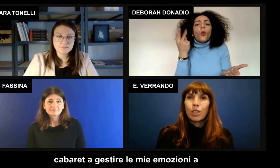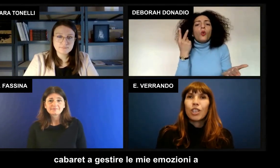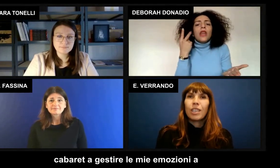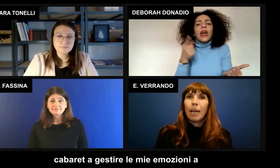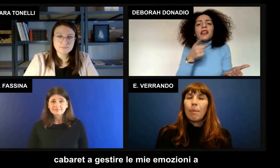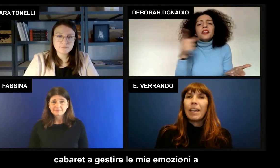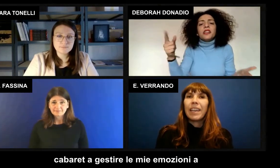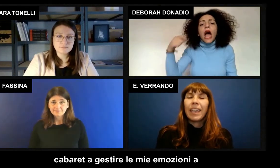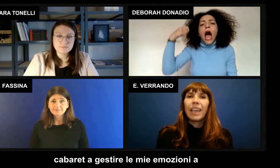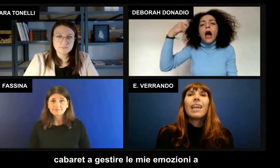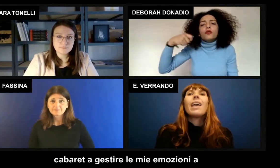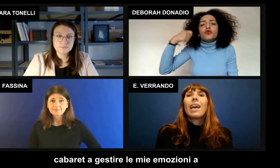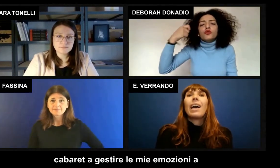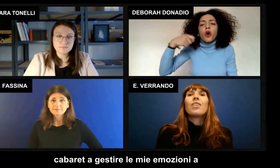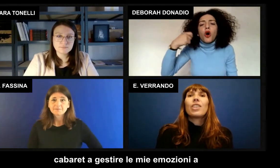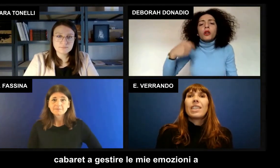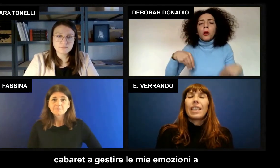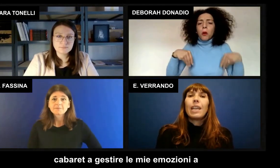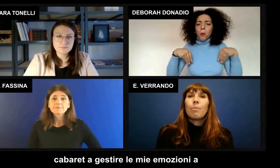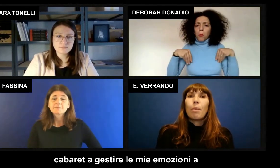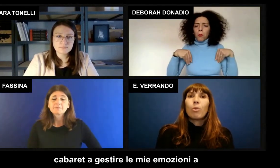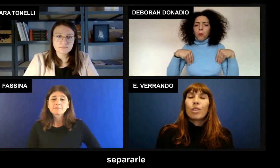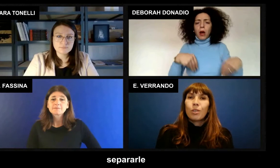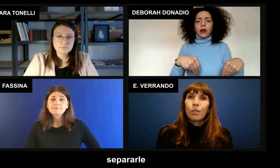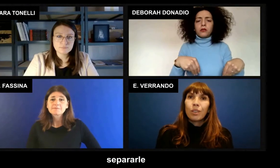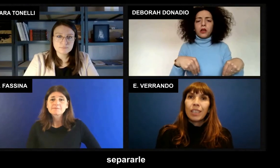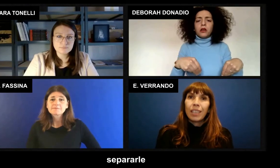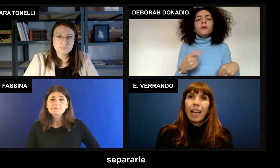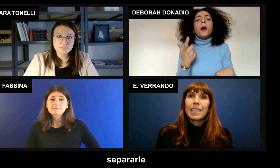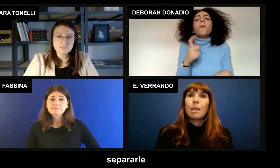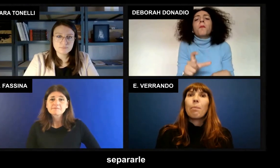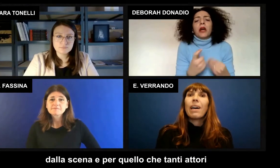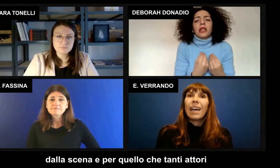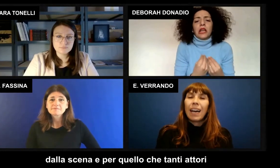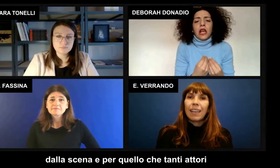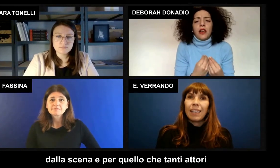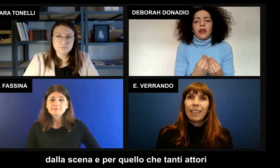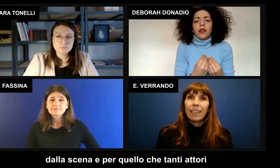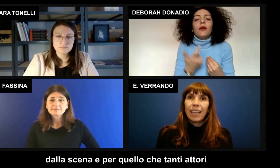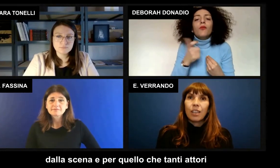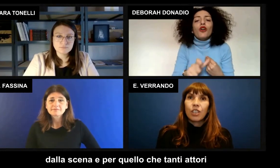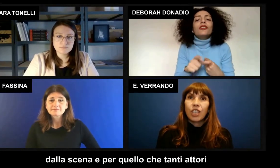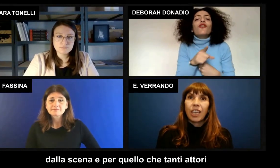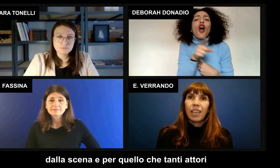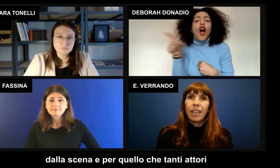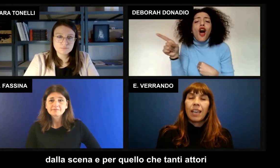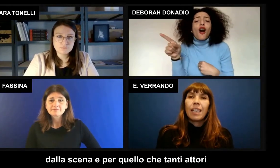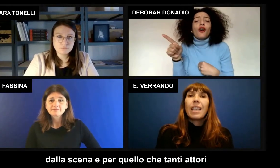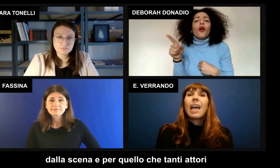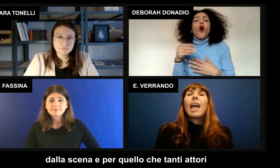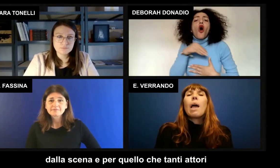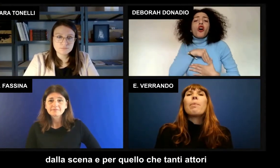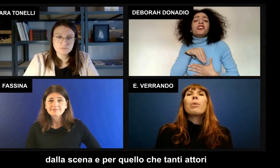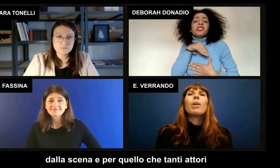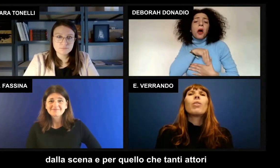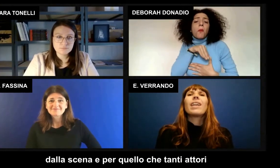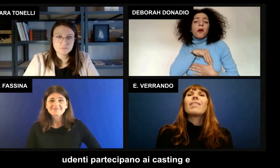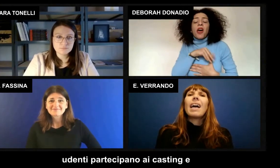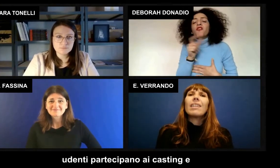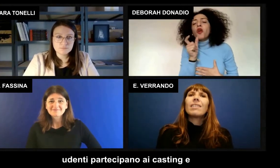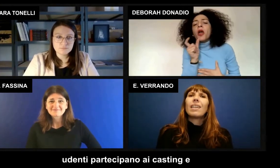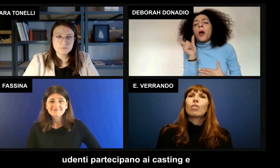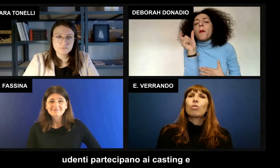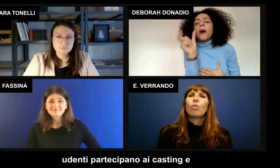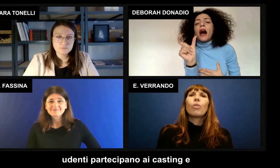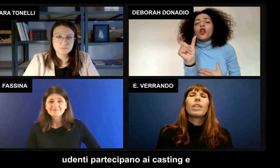comici di cabaret a gestire le mie emozioni a separarle dalla scena è per quello che